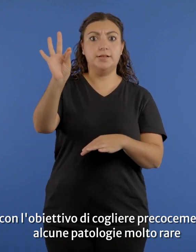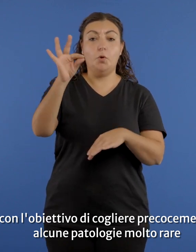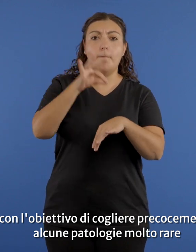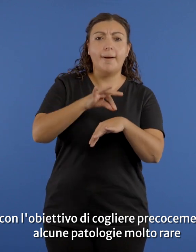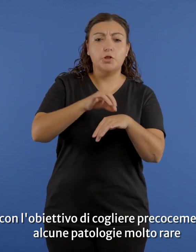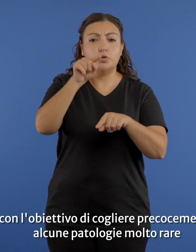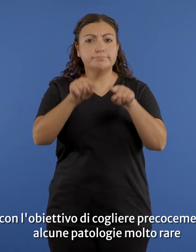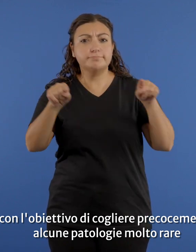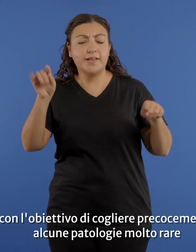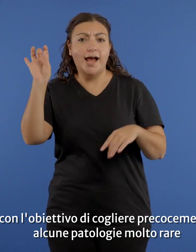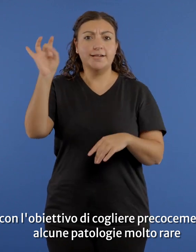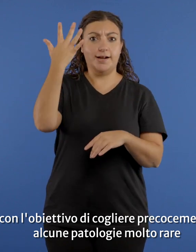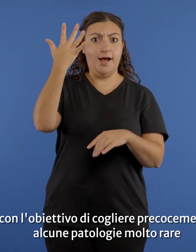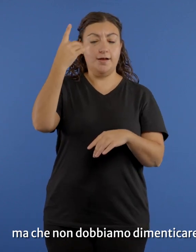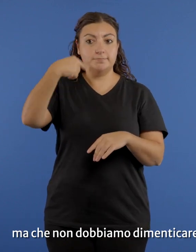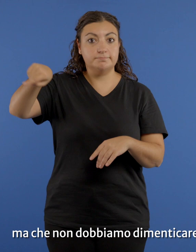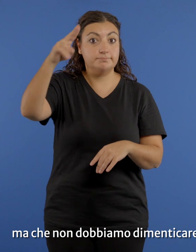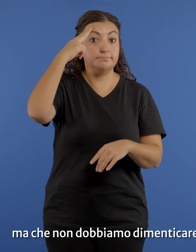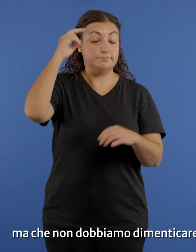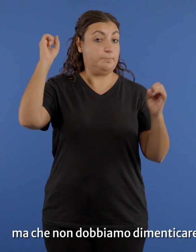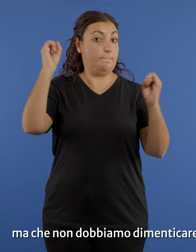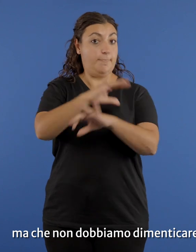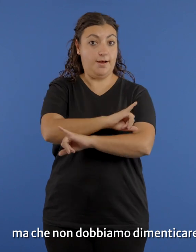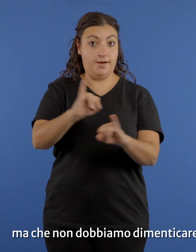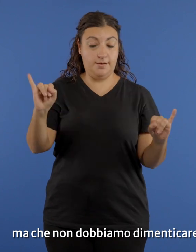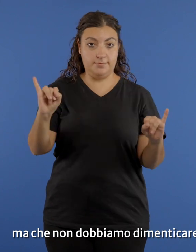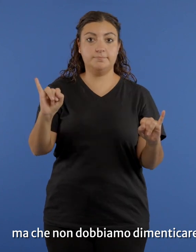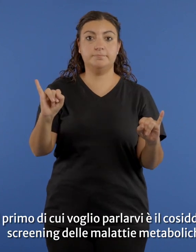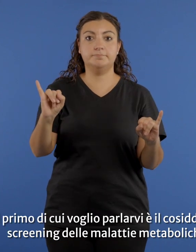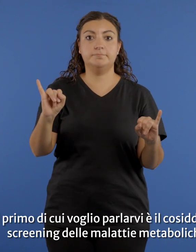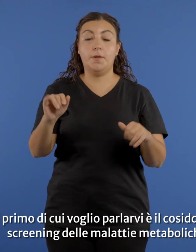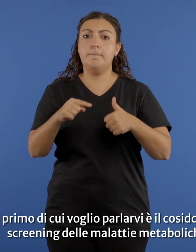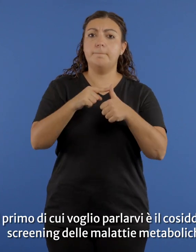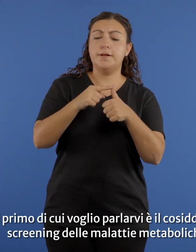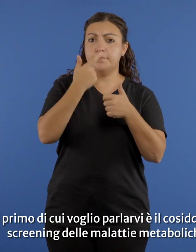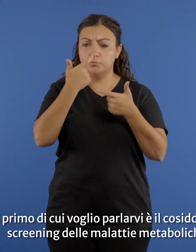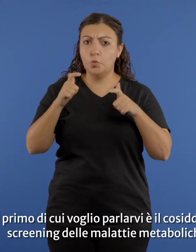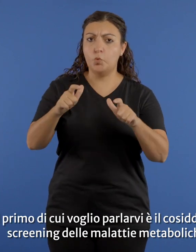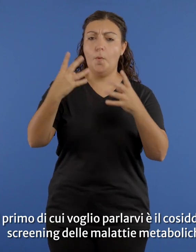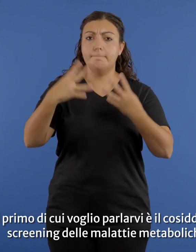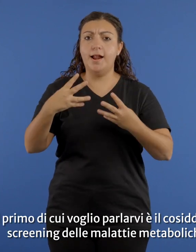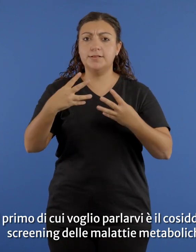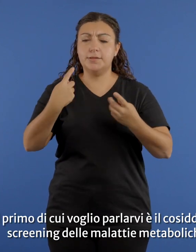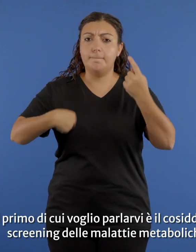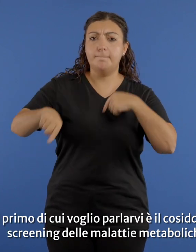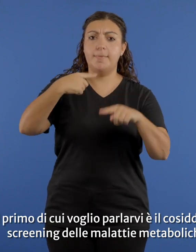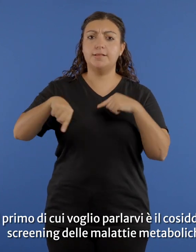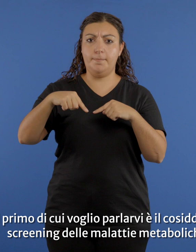patologie molto rare, ma che non dobbiamo dimenticare. Il primo di cui voglio parlarvi è il cosiddetto screening delle malattie